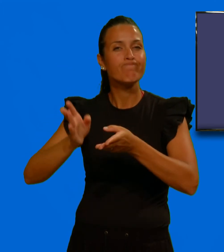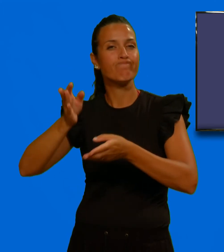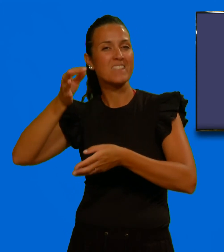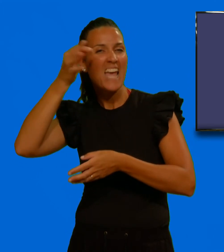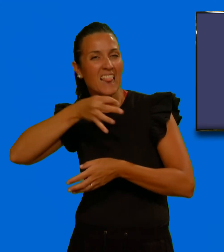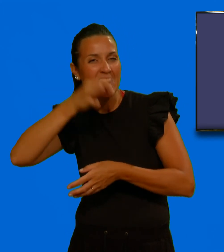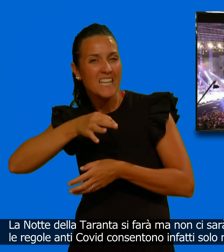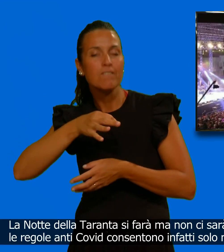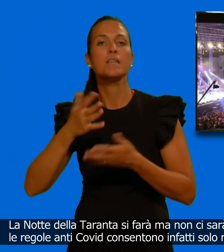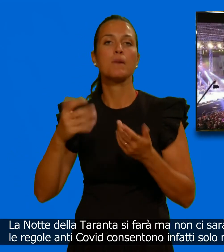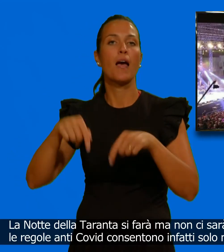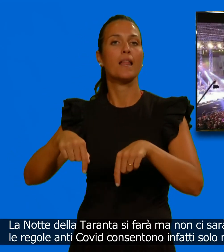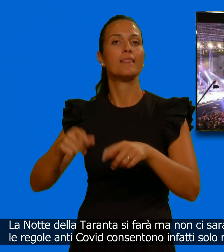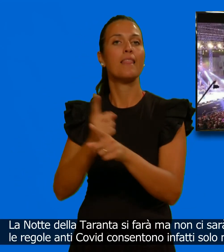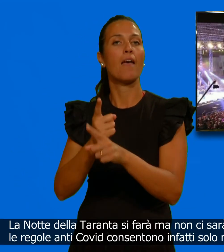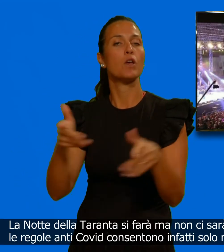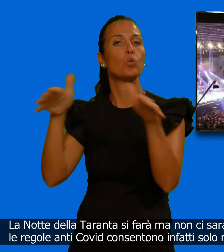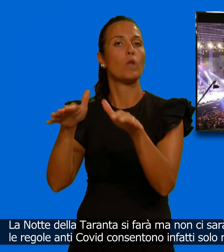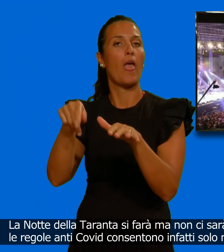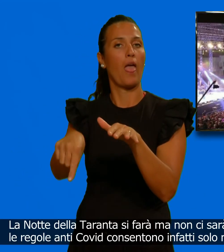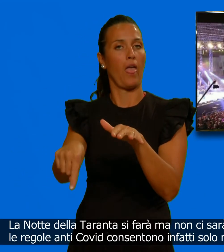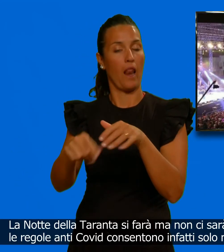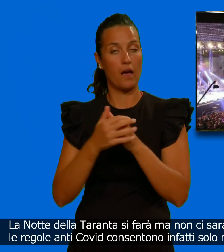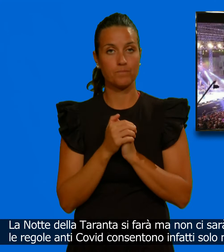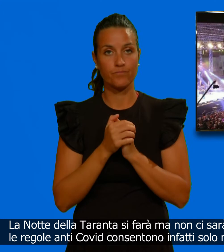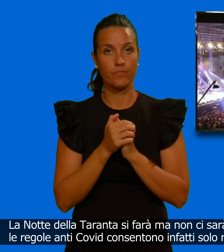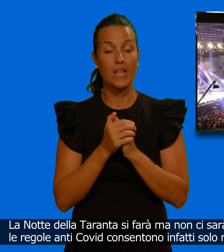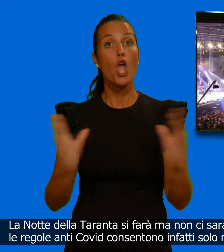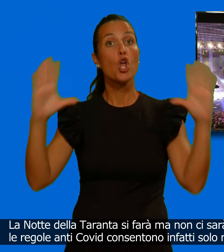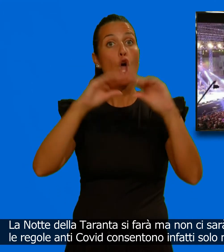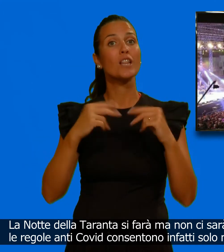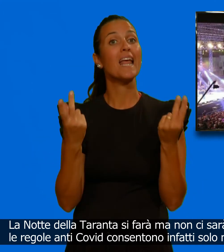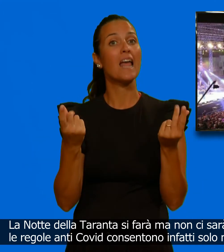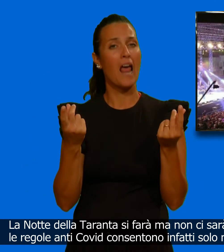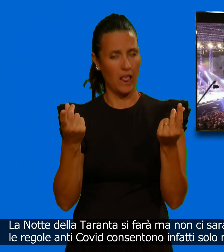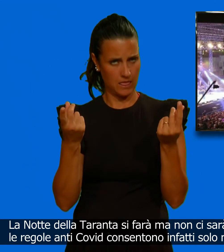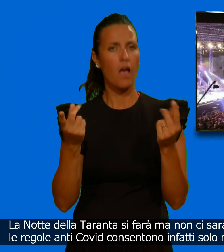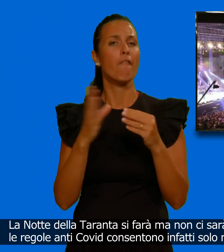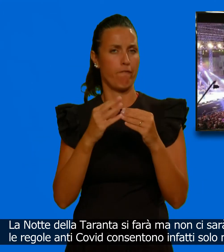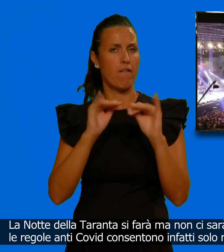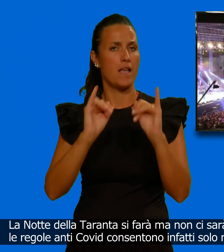La notte della Taranta si farà, ma non ci sarà il classico concertone.